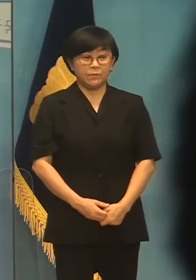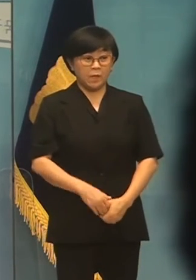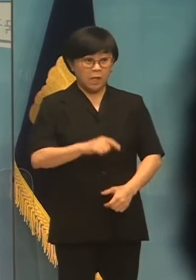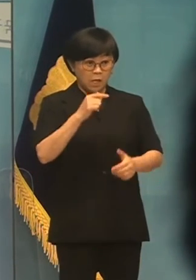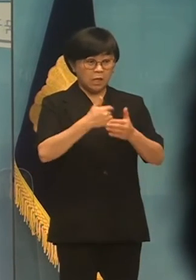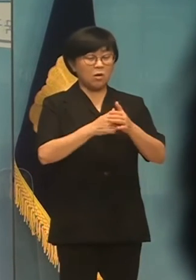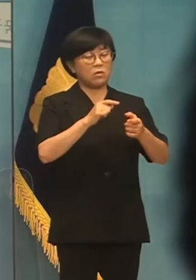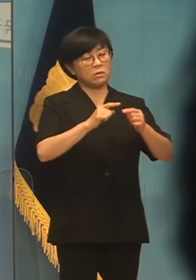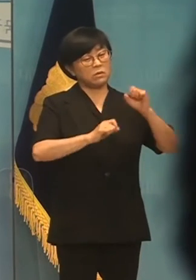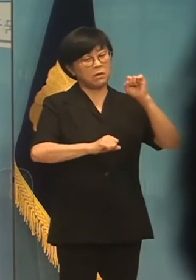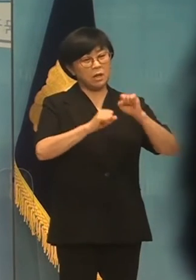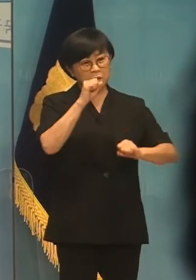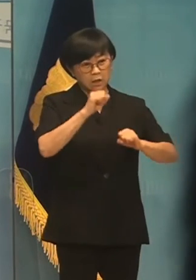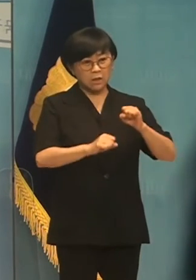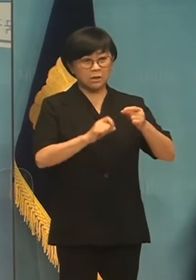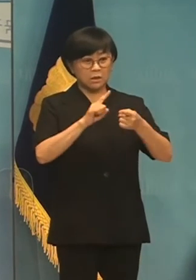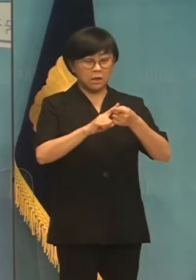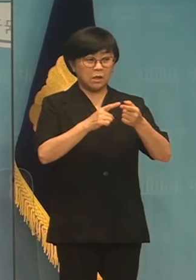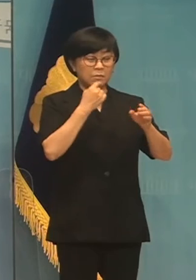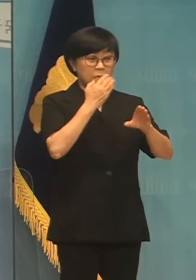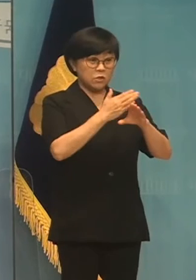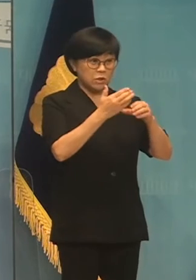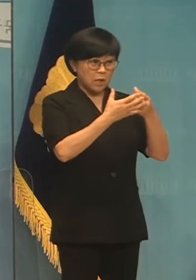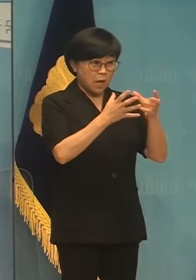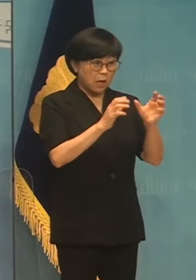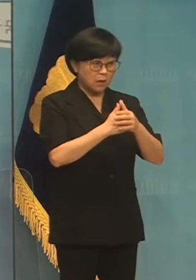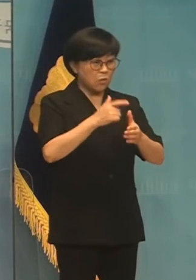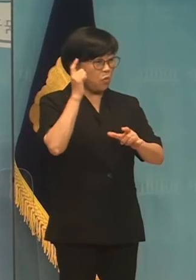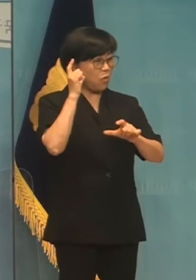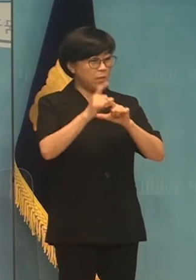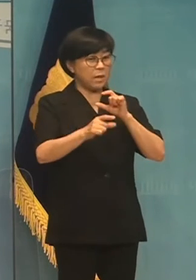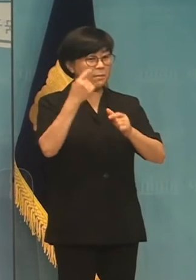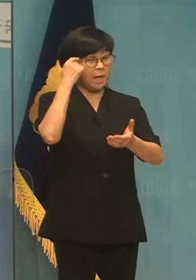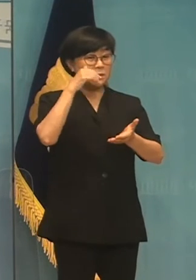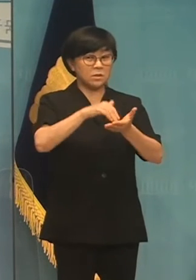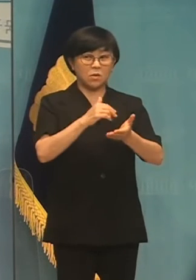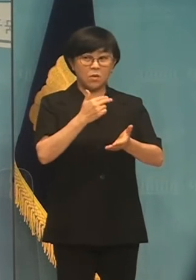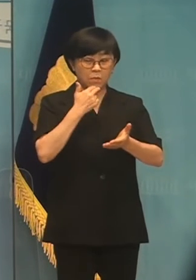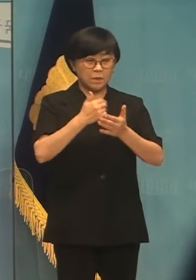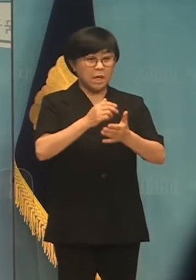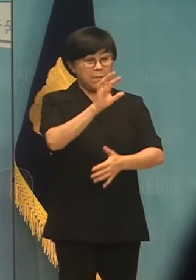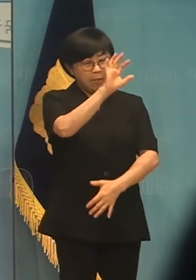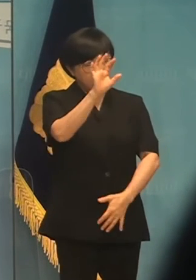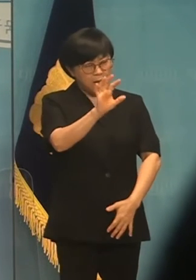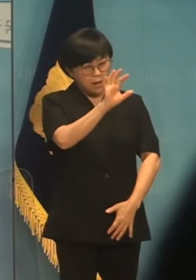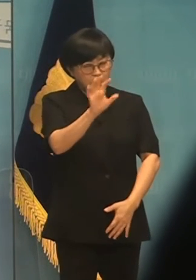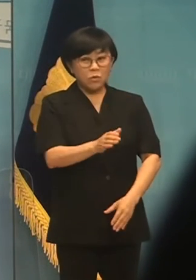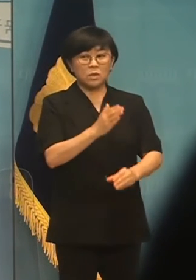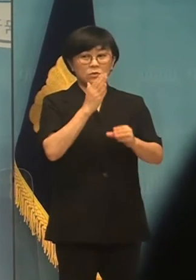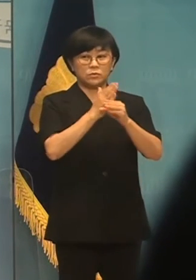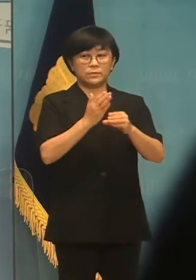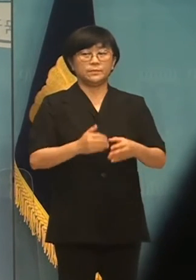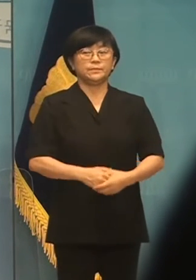이러한 개인적 행세를 민주당은 일말의 고민이나 반성 없이 반복하고 있습니다.